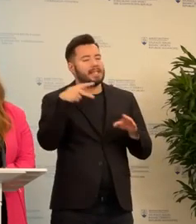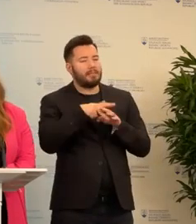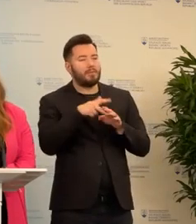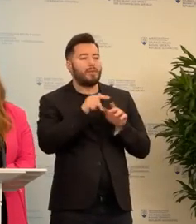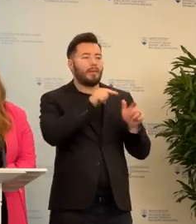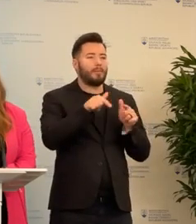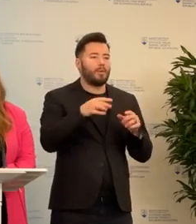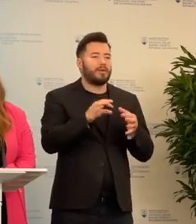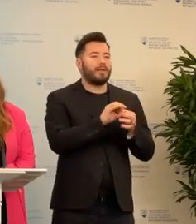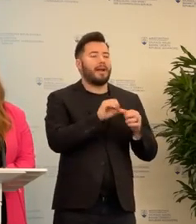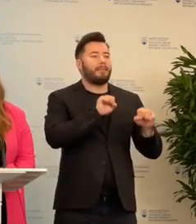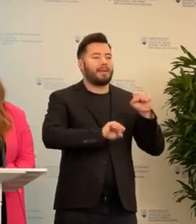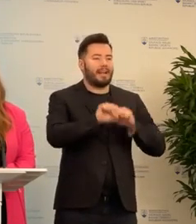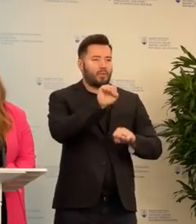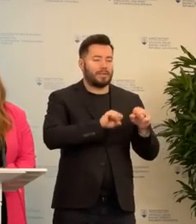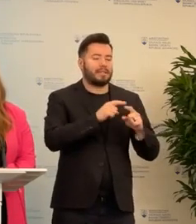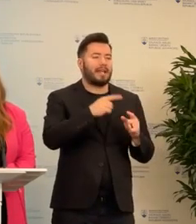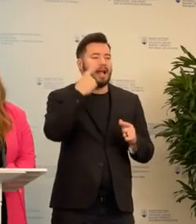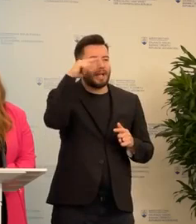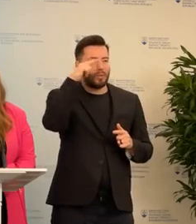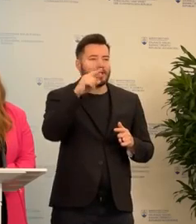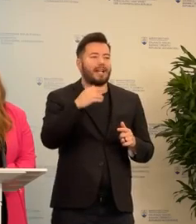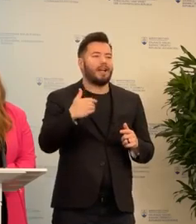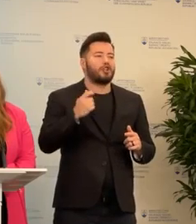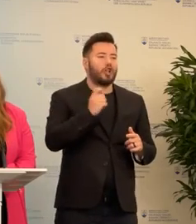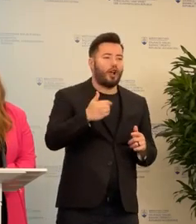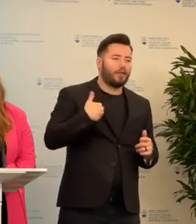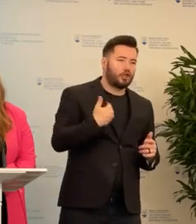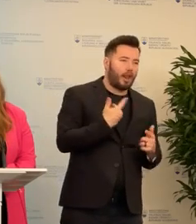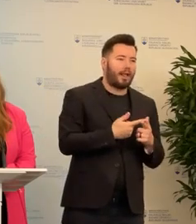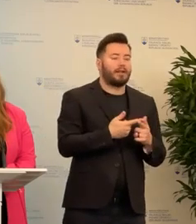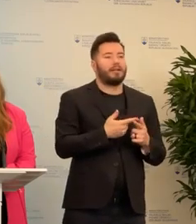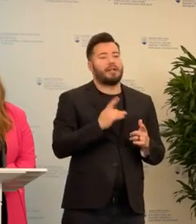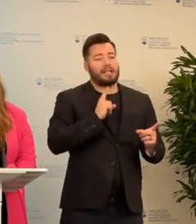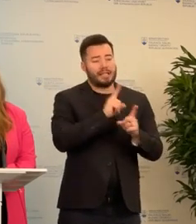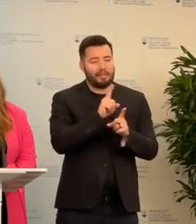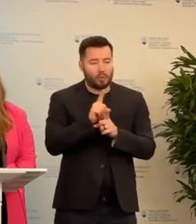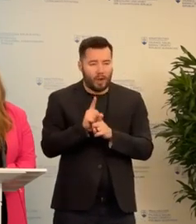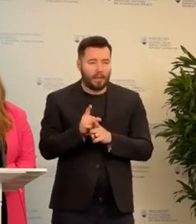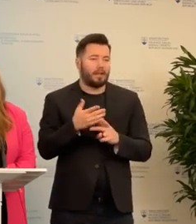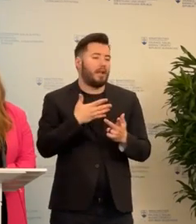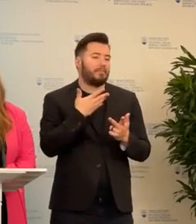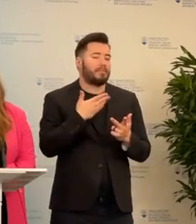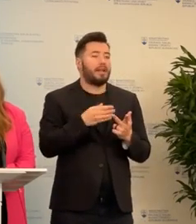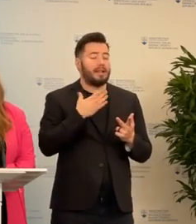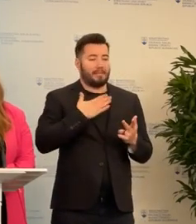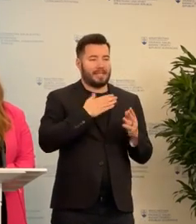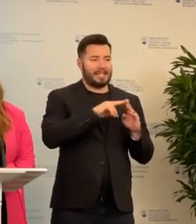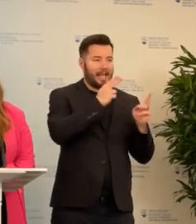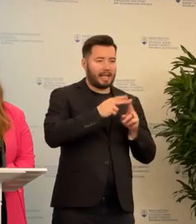v oblasti prevencie alebo edukácie, žiakom v školech alebo aj individuálnou formou zariadeniek. Máme